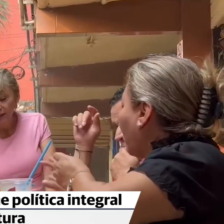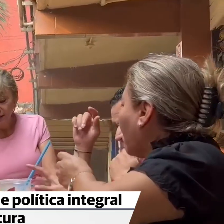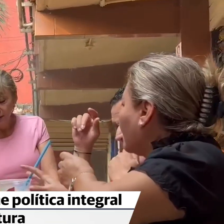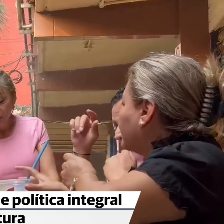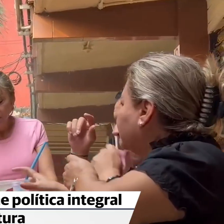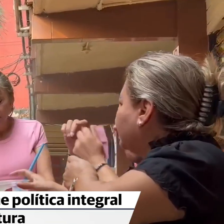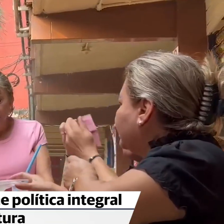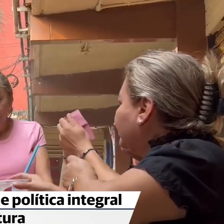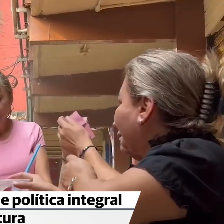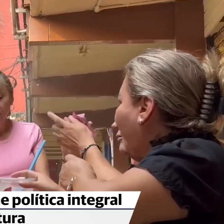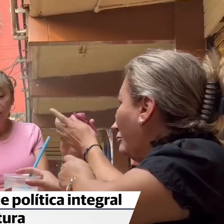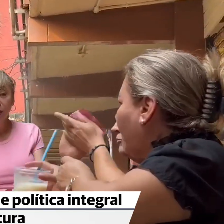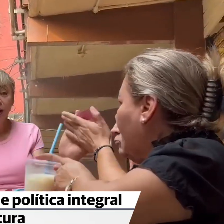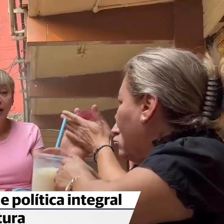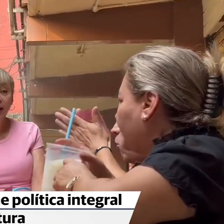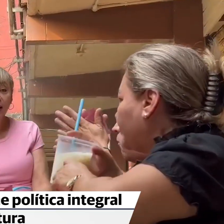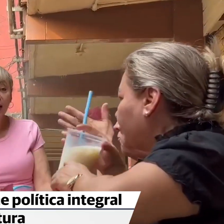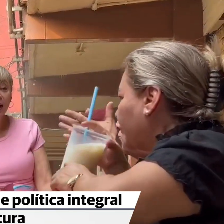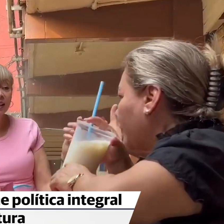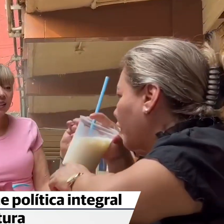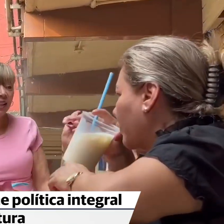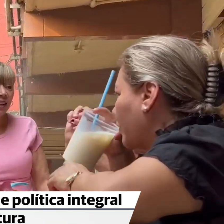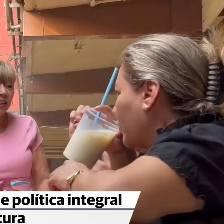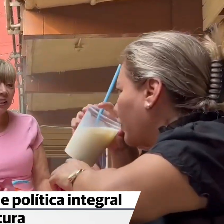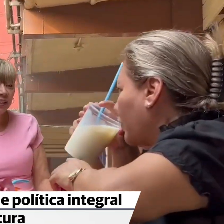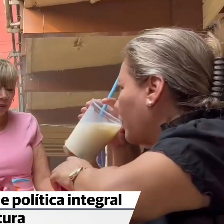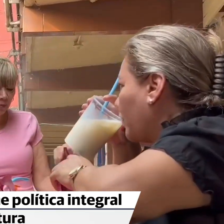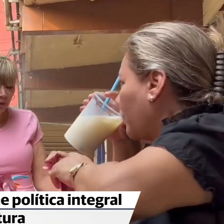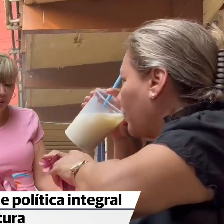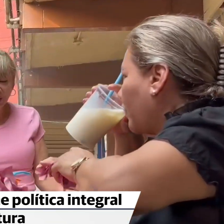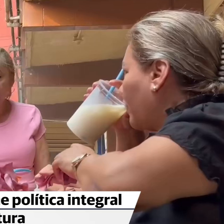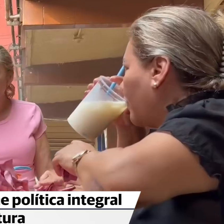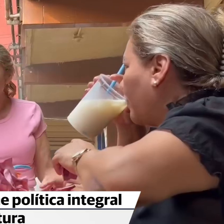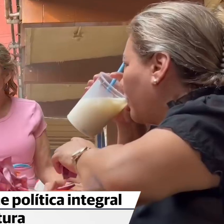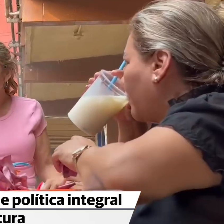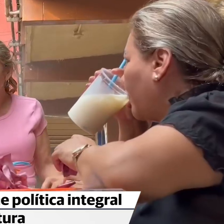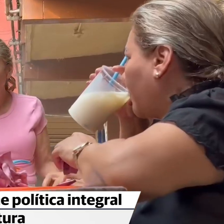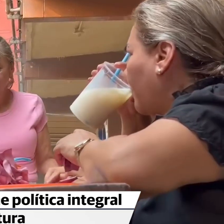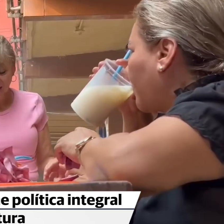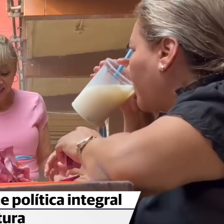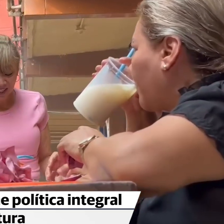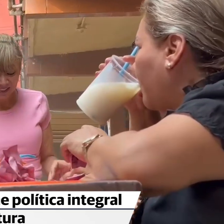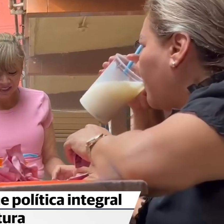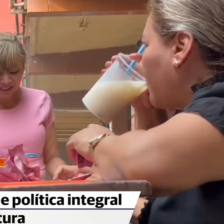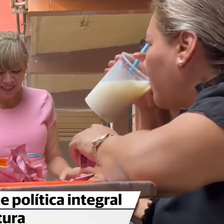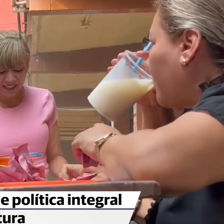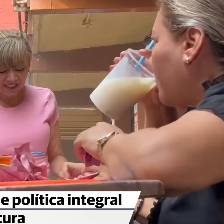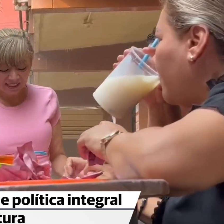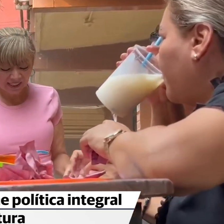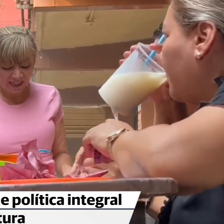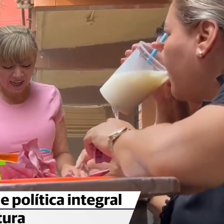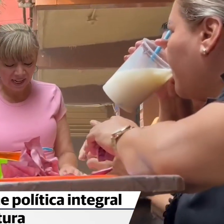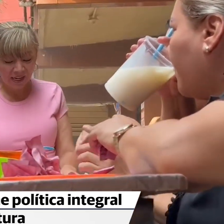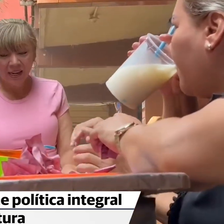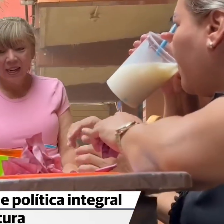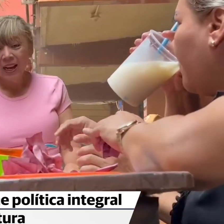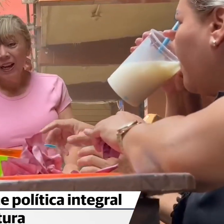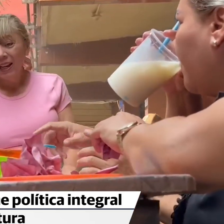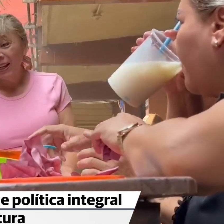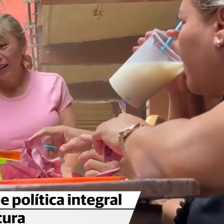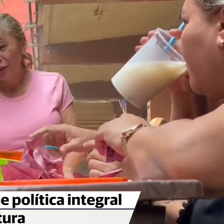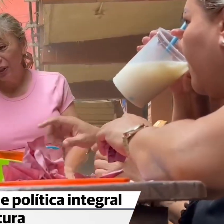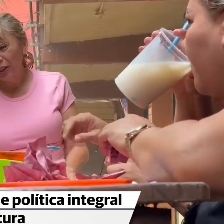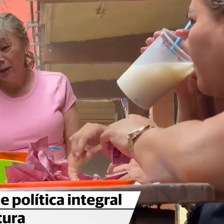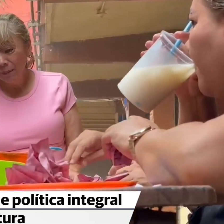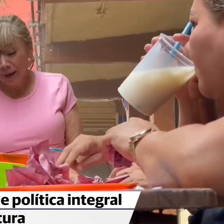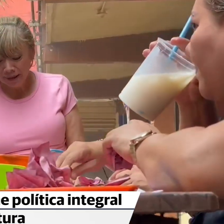accesibles, así como los portales informativos y la realización de trámites. Respecto a la inclusión laboral, aseguró que las personas que viven